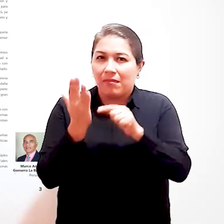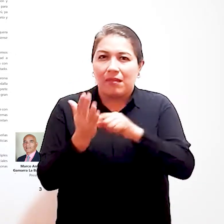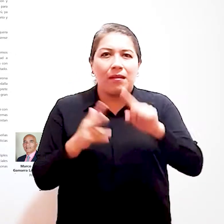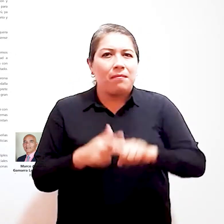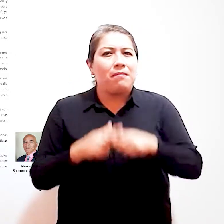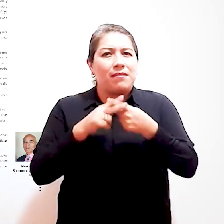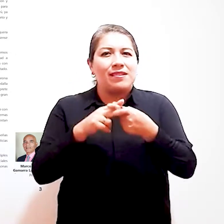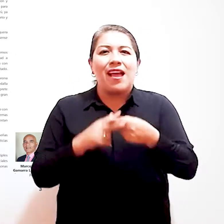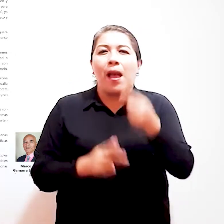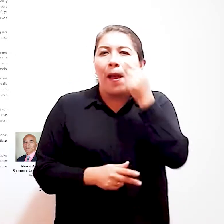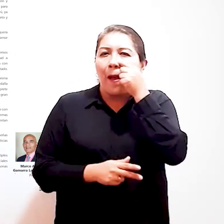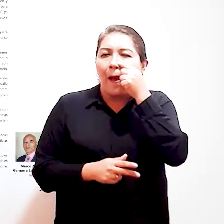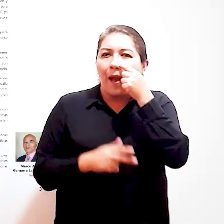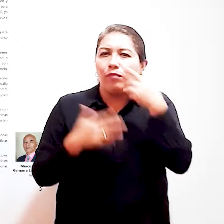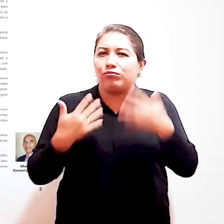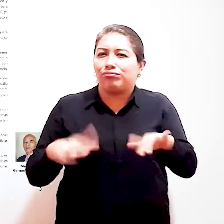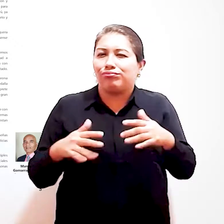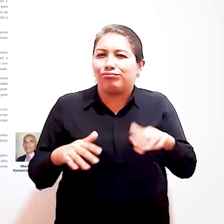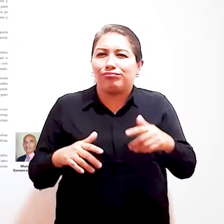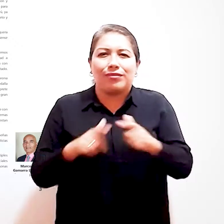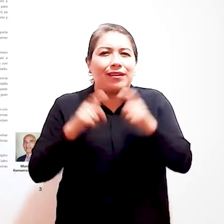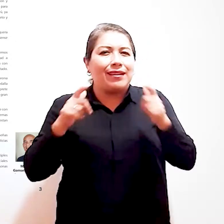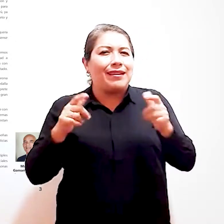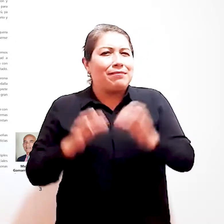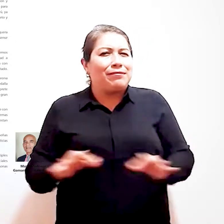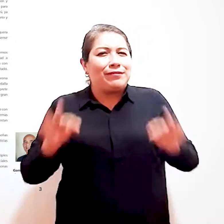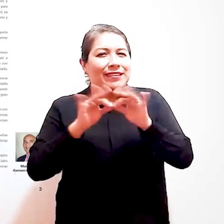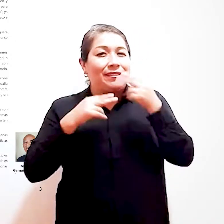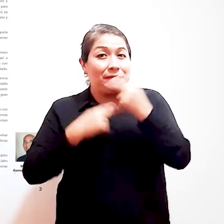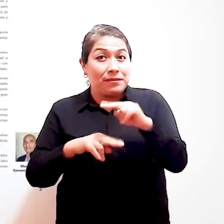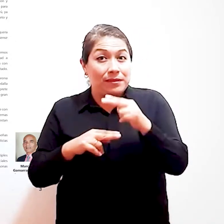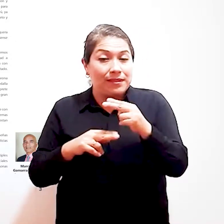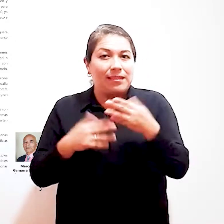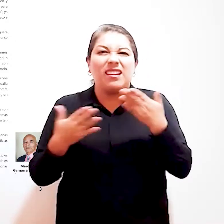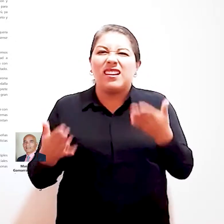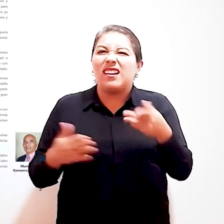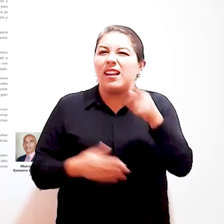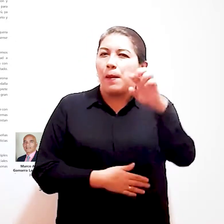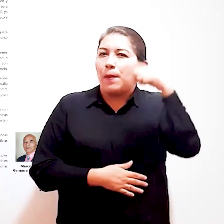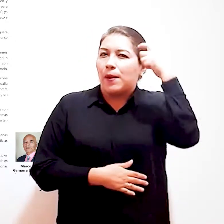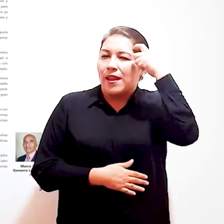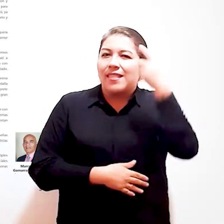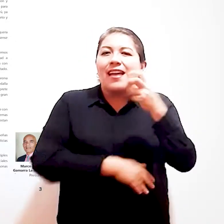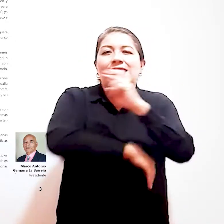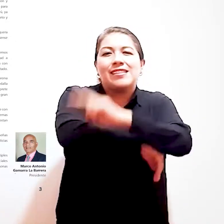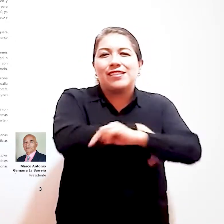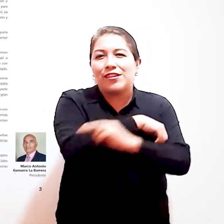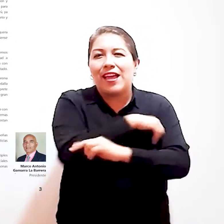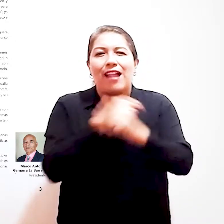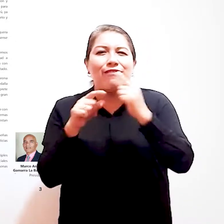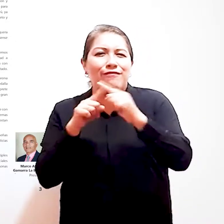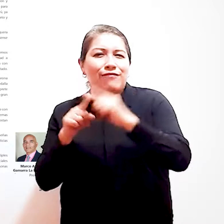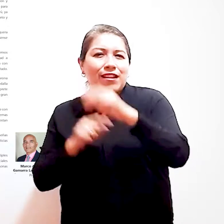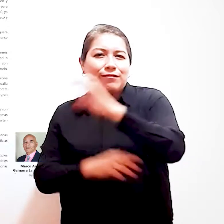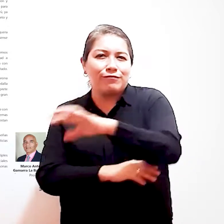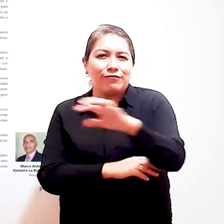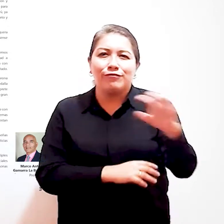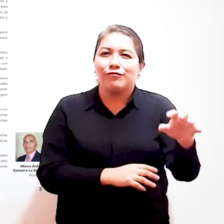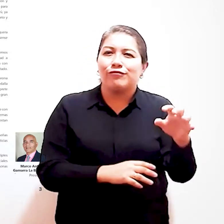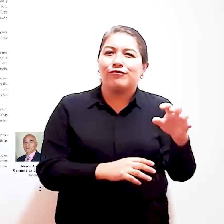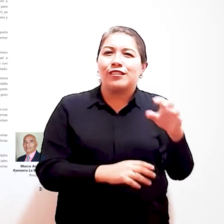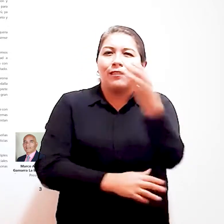Editorial. Iniciamos junio con una gran e importante noticia. La aprobación y publicación de la Política Nacional